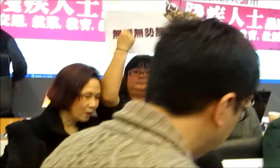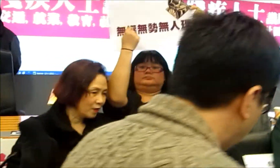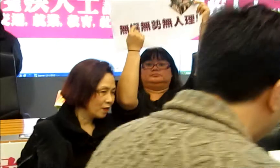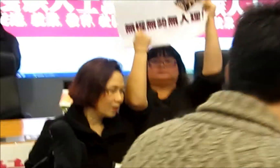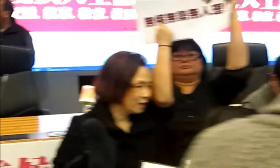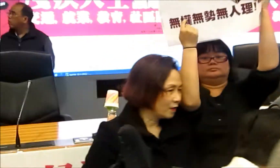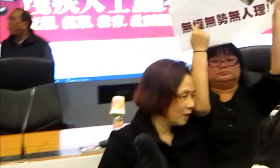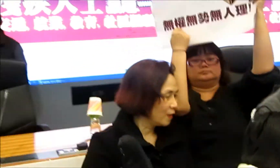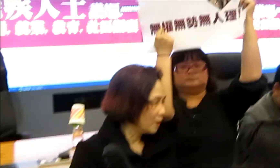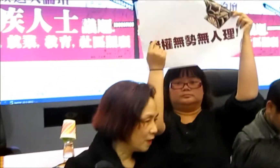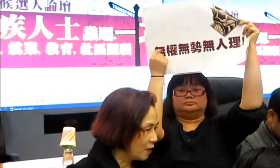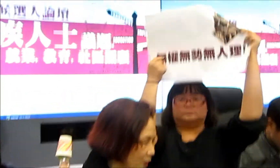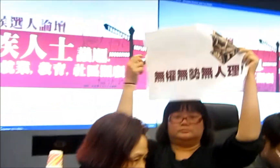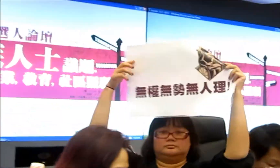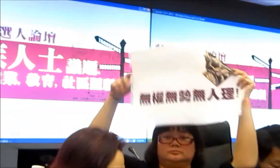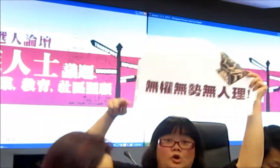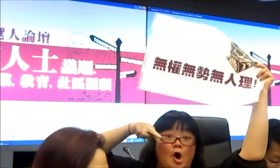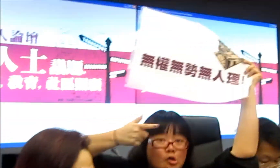謝謝你